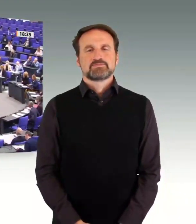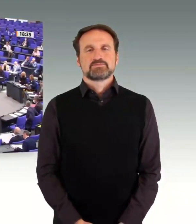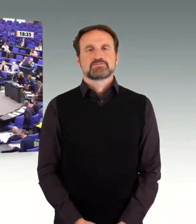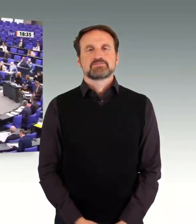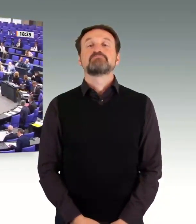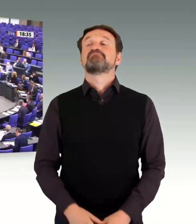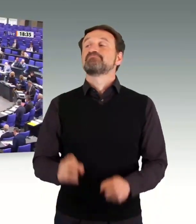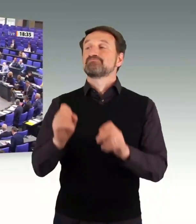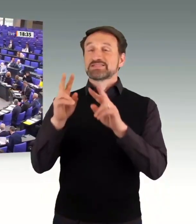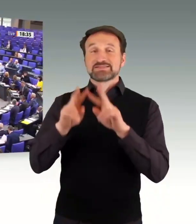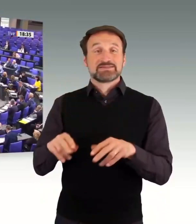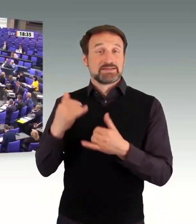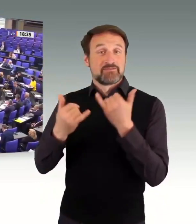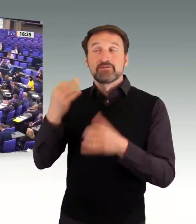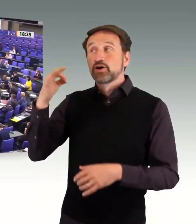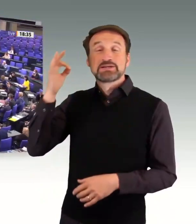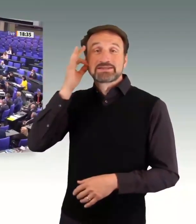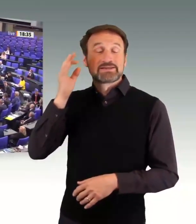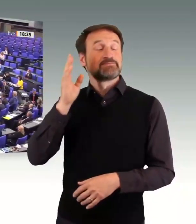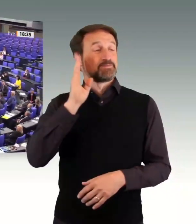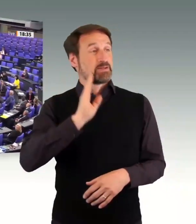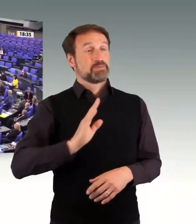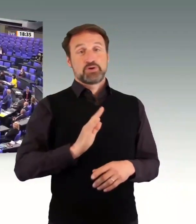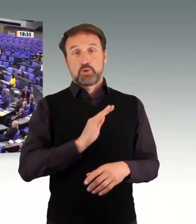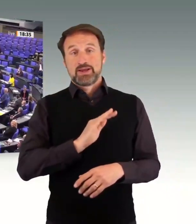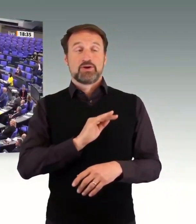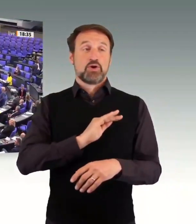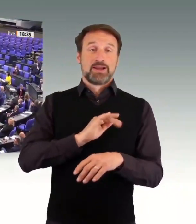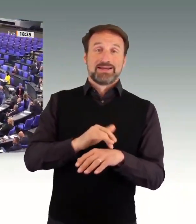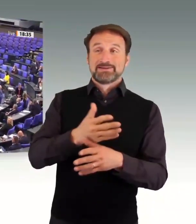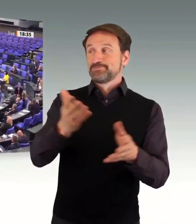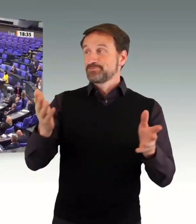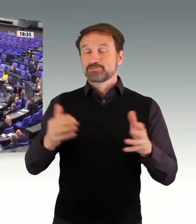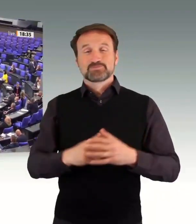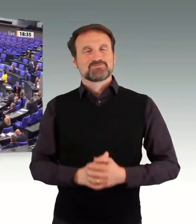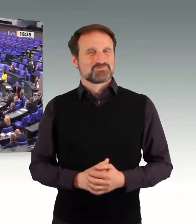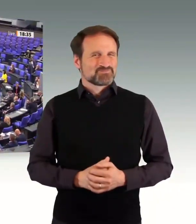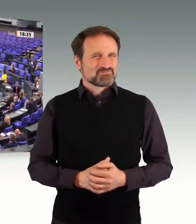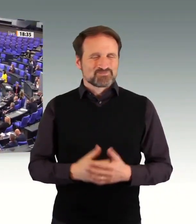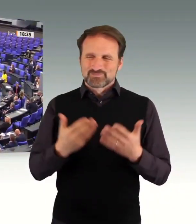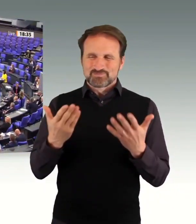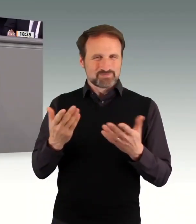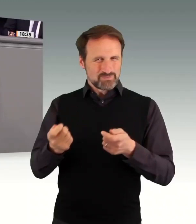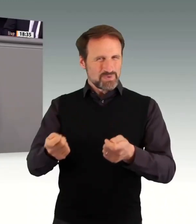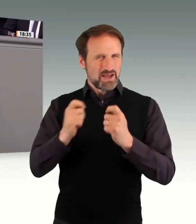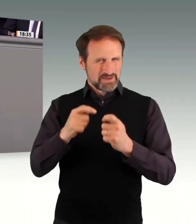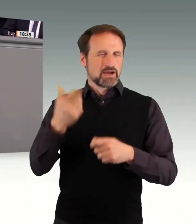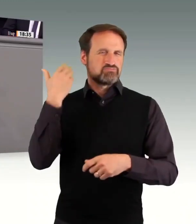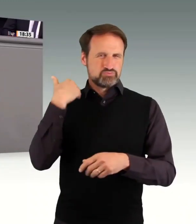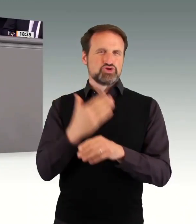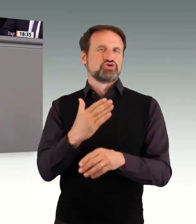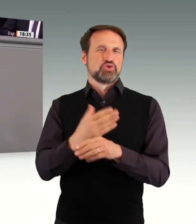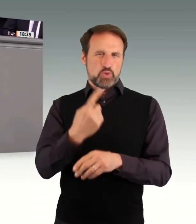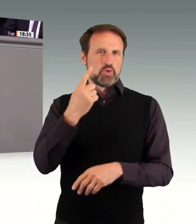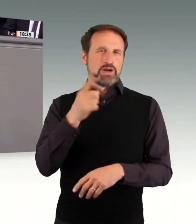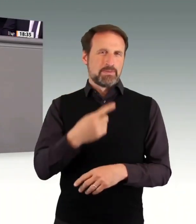Sehr geehrte Frau Präsidentin, liebe Kolleginnen und Kollegen, wir haben ja über diesen Antrag hier ja schon mal gesprochen. Und ich hatte schon